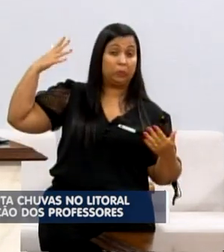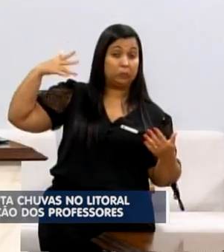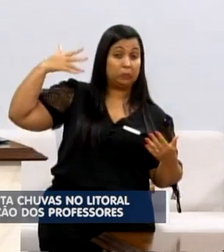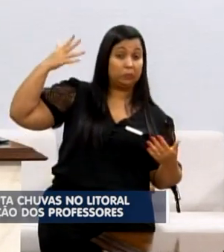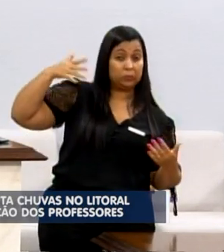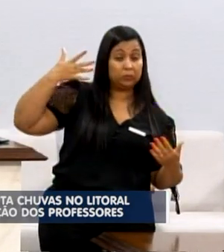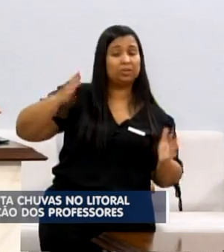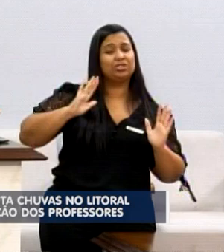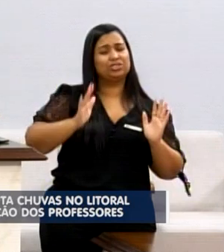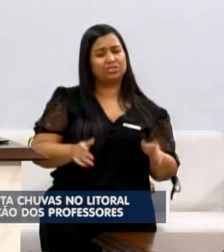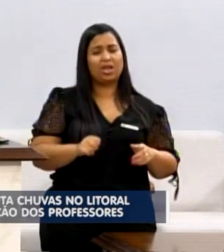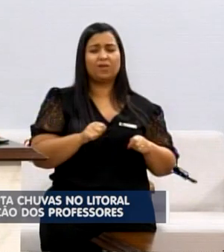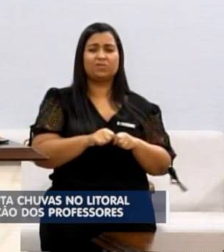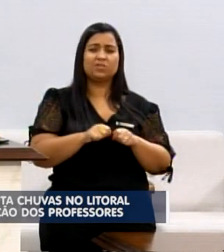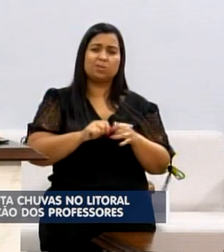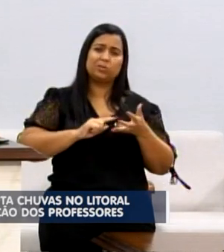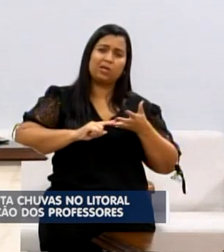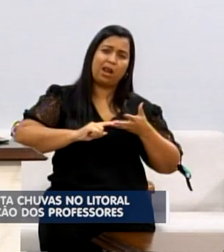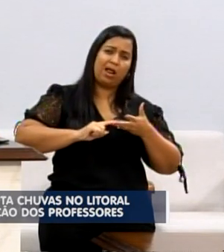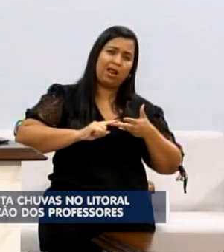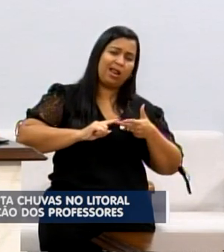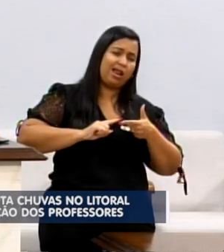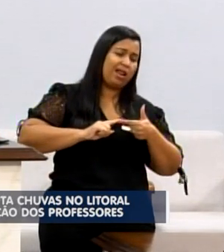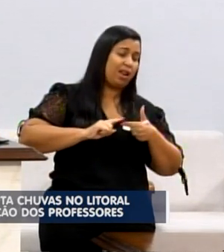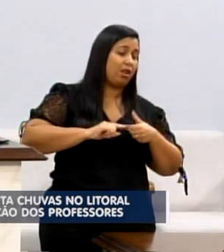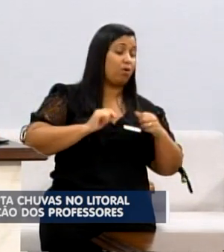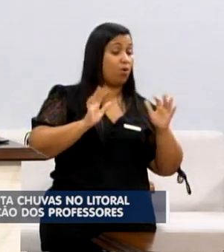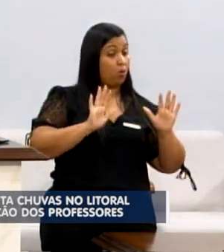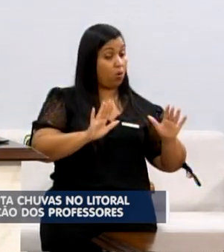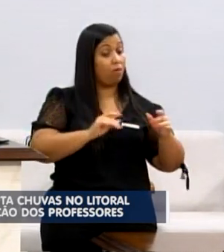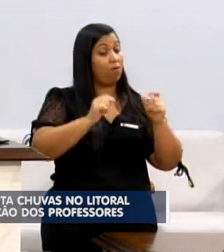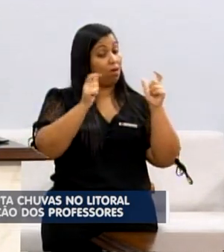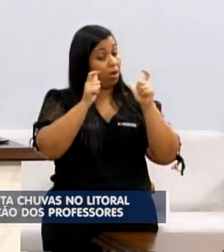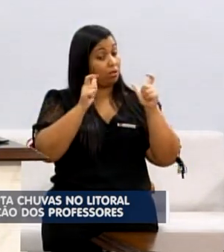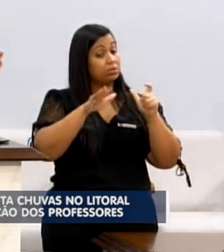Já fizemos aqui inúmeras alertas.